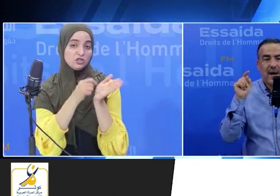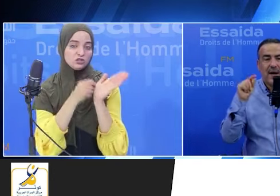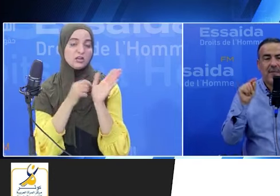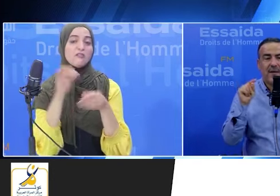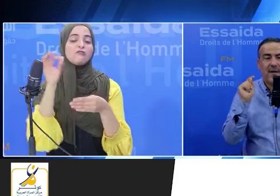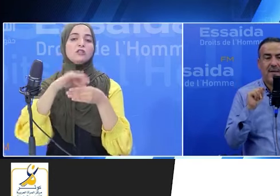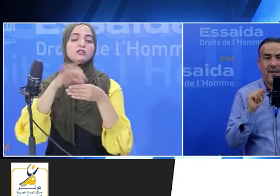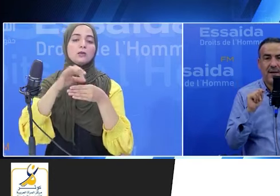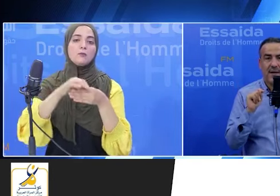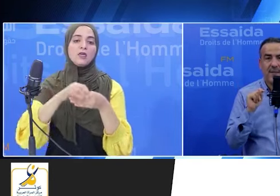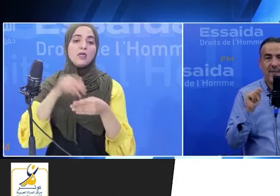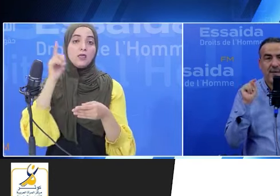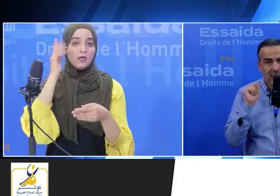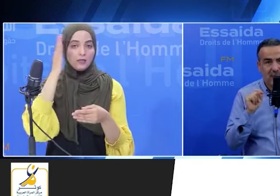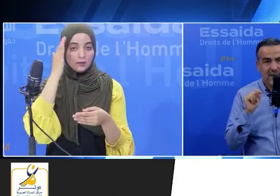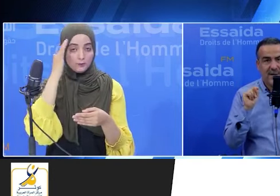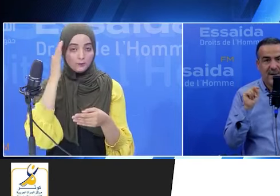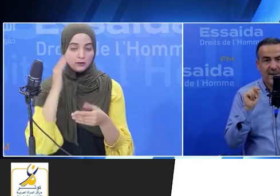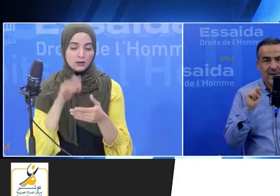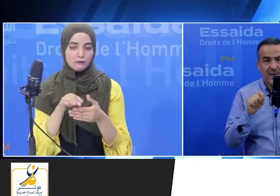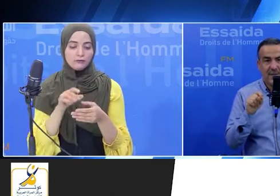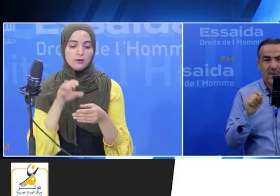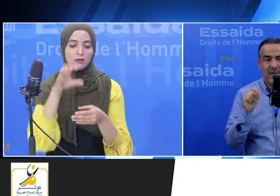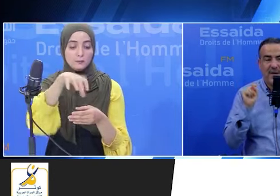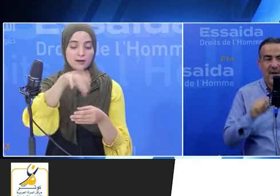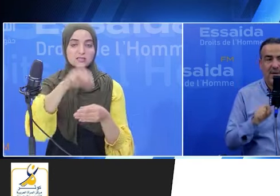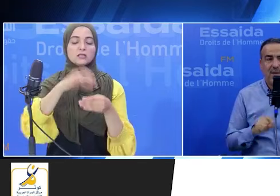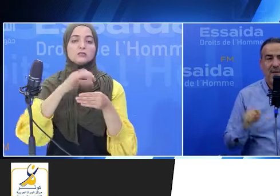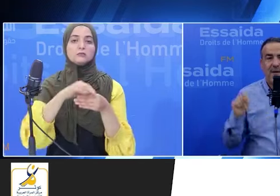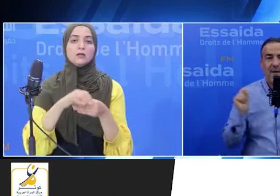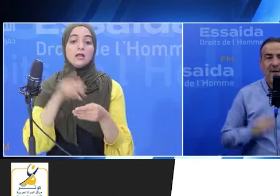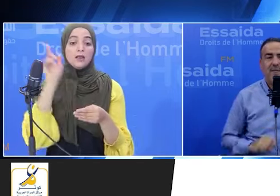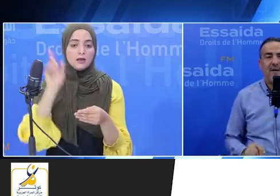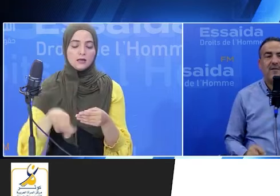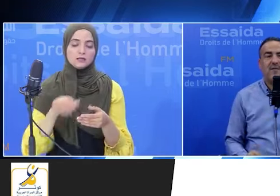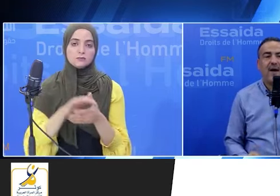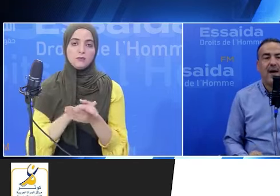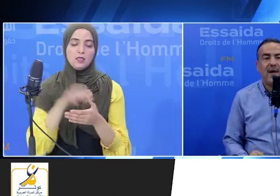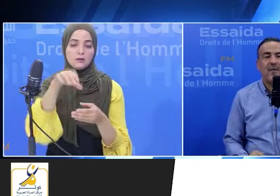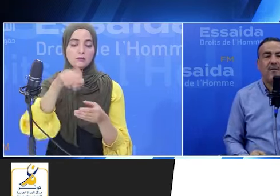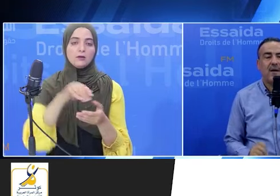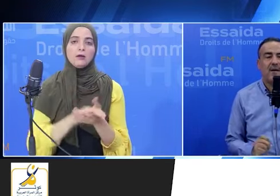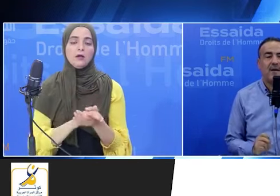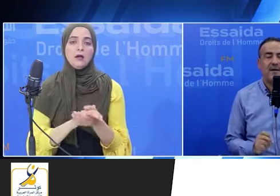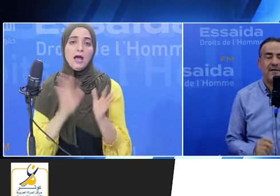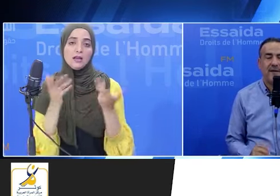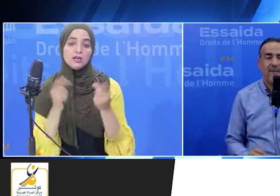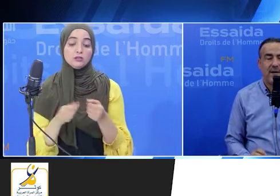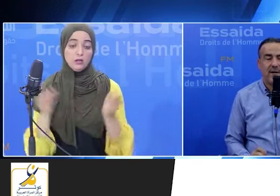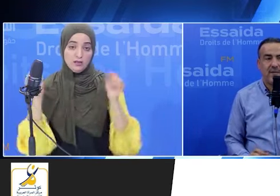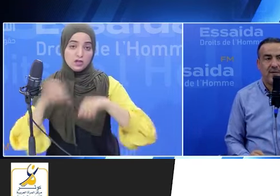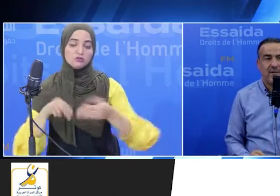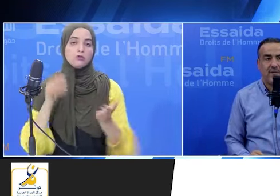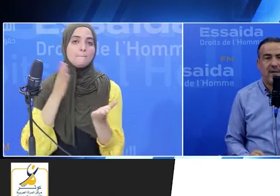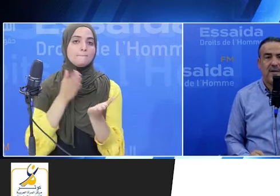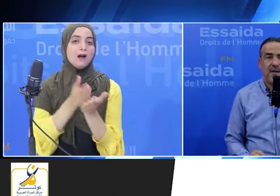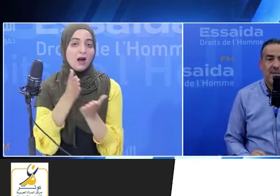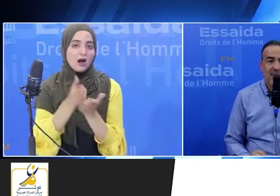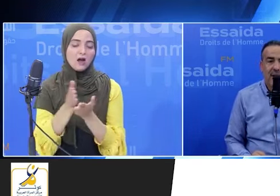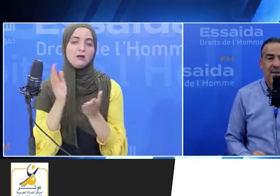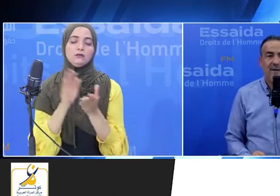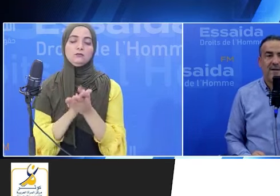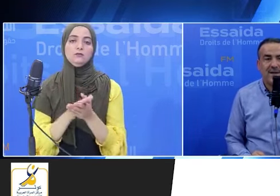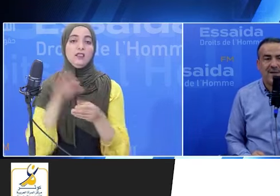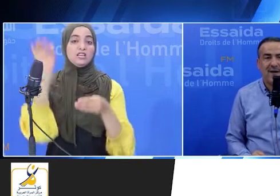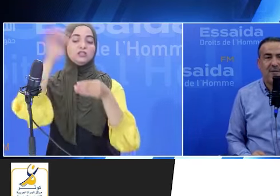على أماكن الانتخاب ماذا بينا يثبتوا لأنهم يمارسوا حقهم كإلى جانب باقيات المواطنين ومواطنيات